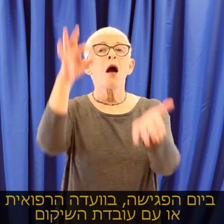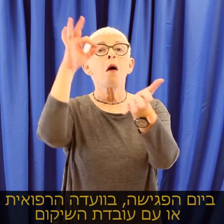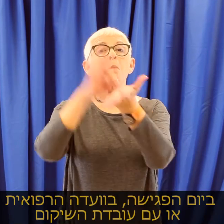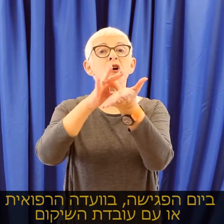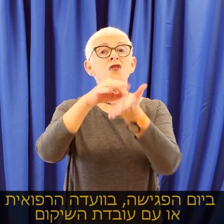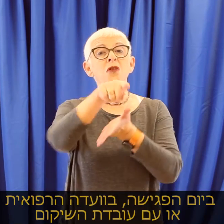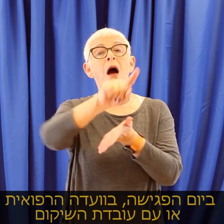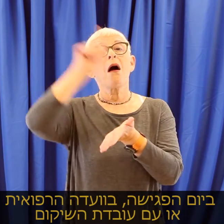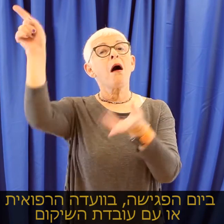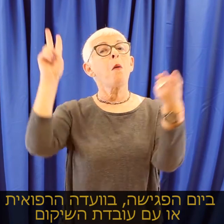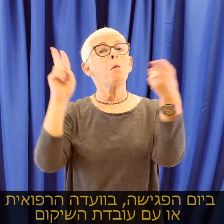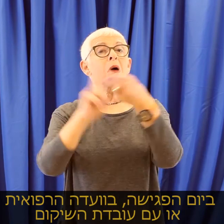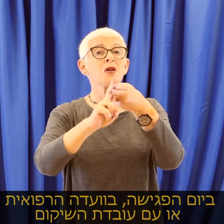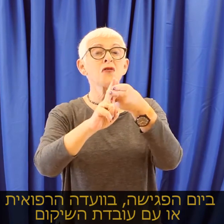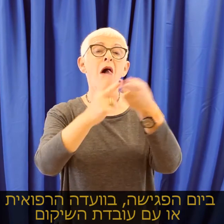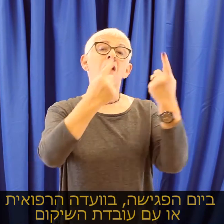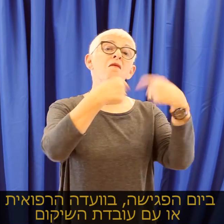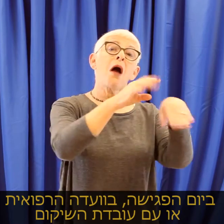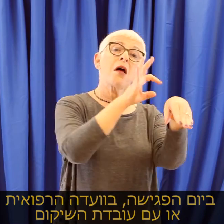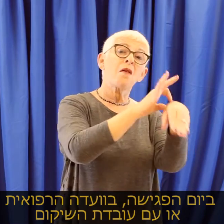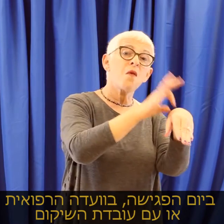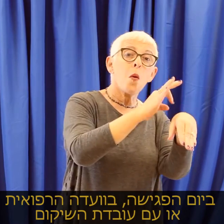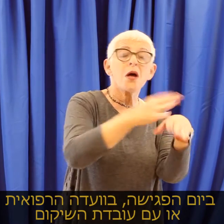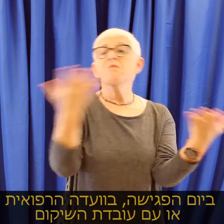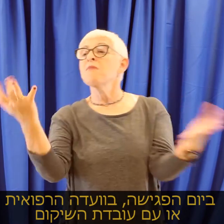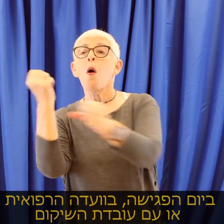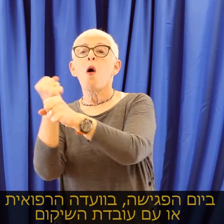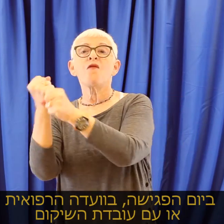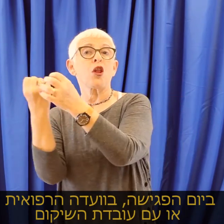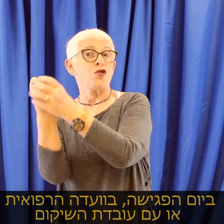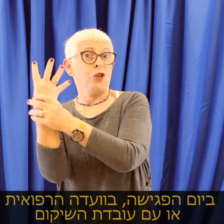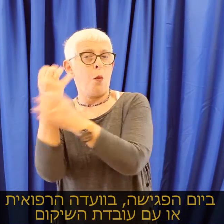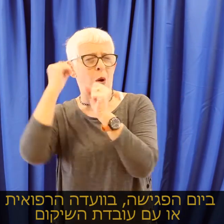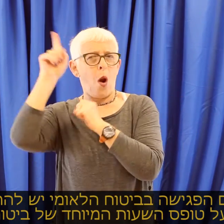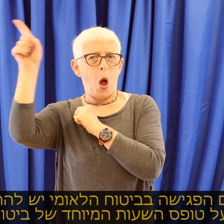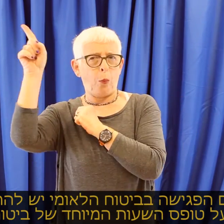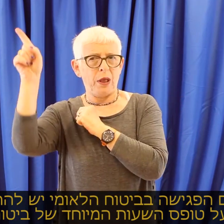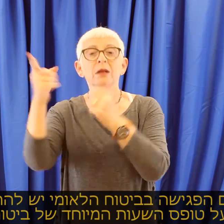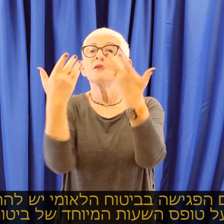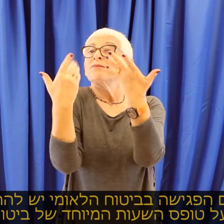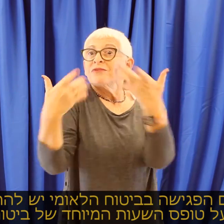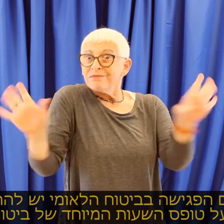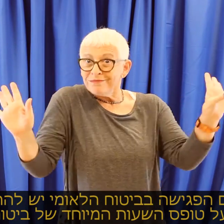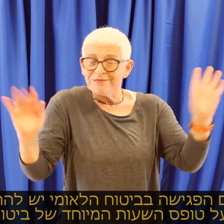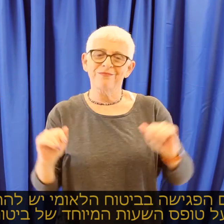ביום הפגישה בוועדה הרפואית או עם עובדת השיקום בביטוח לאומי מסיימים את